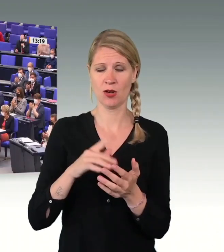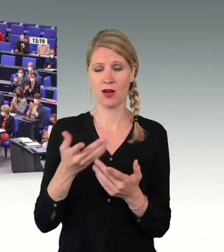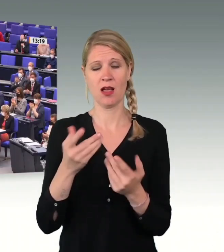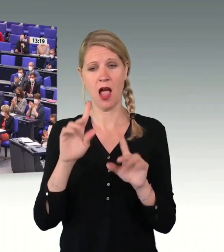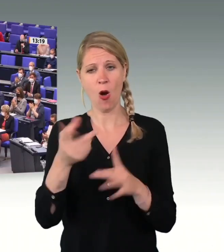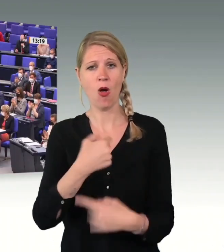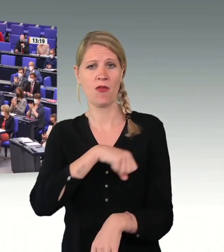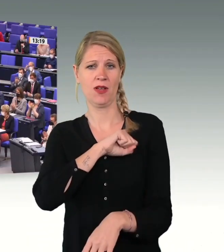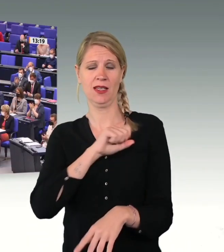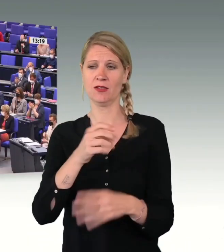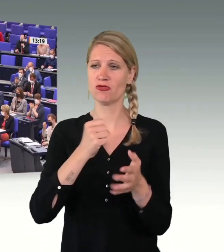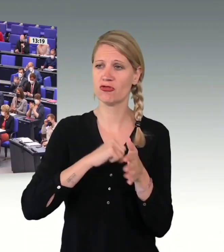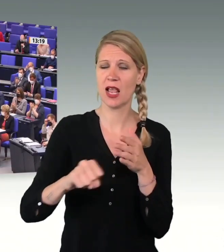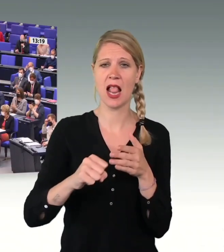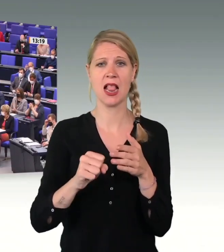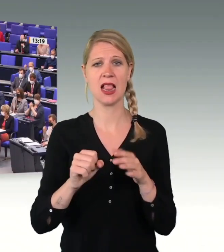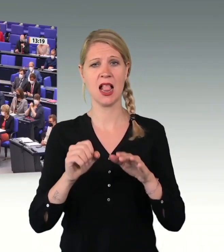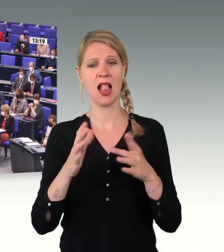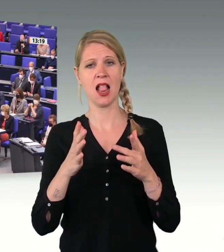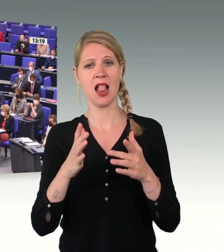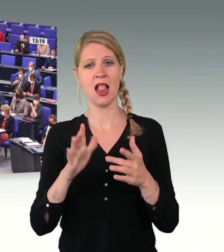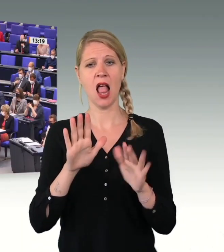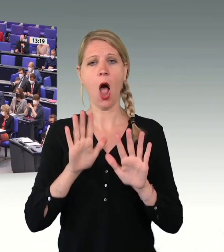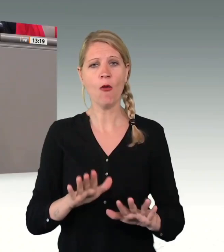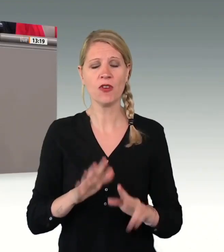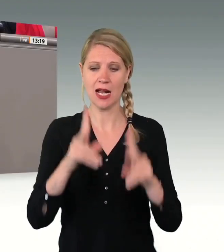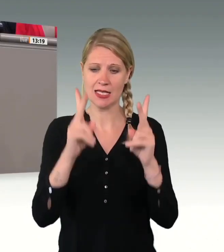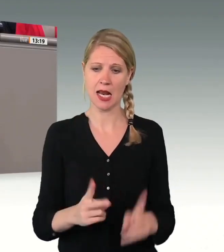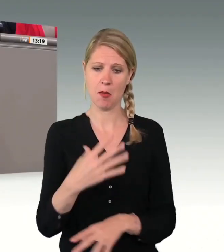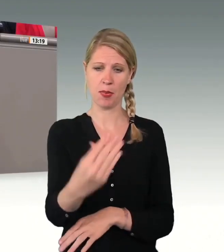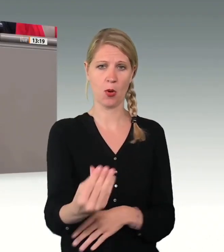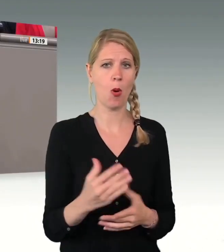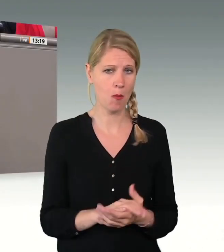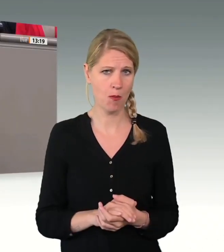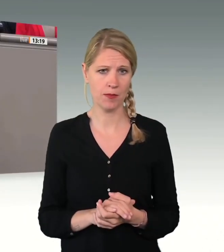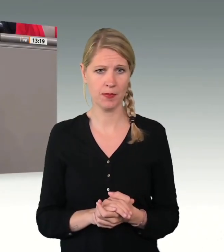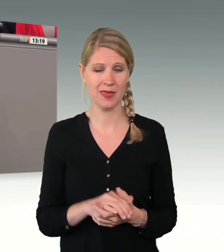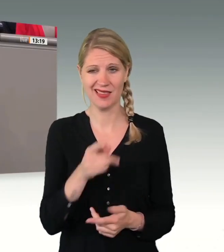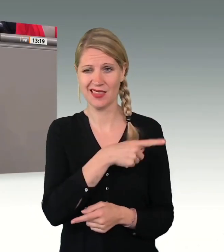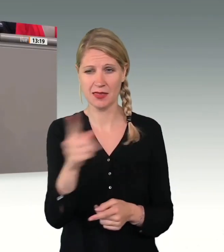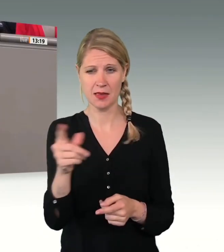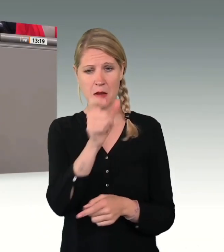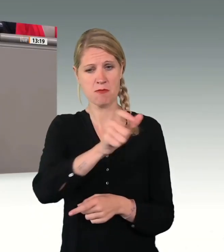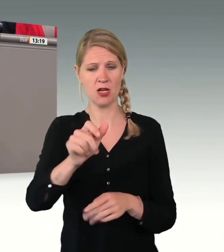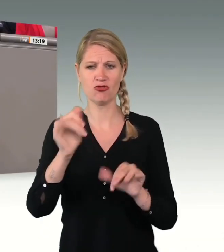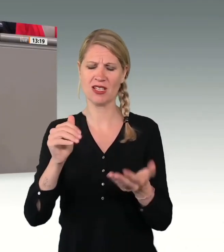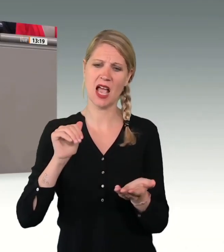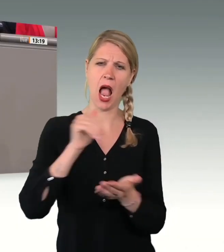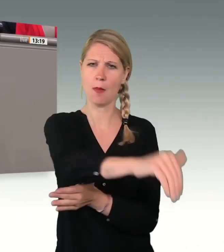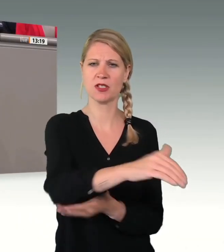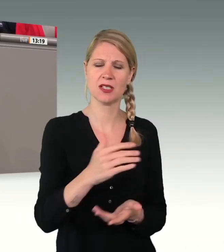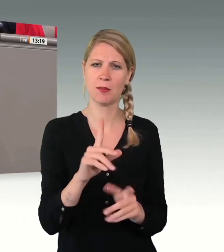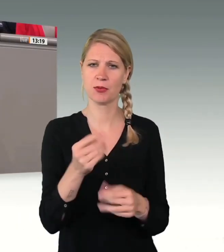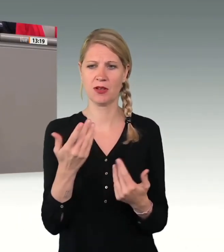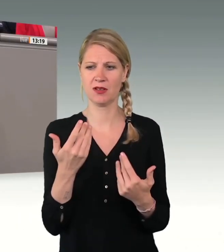Chancen Aufenthaltsrechts und verbesserter Bleiberechtsregelung hier bleiben zu können. Diese Menschen abzuschieben, ist nicht nur nicht